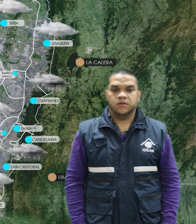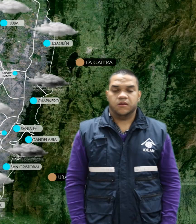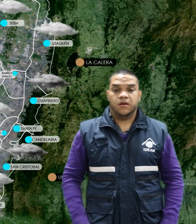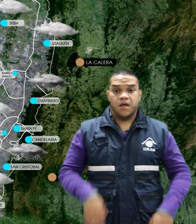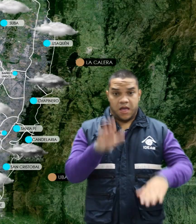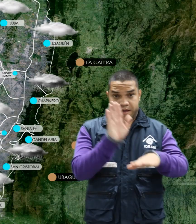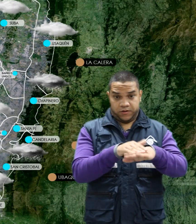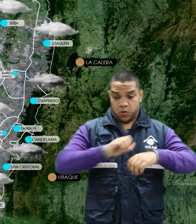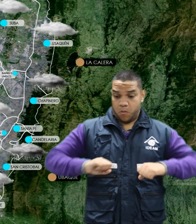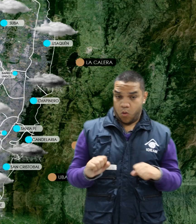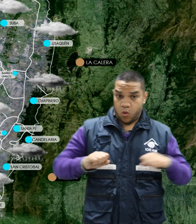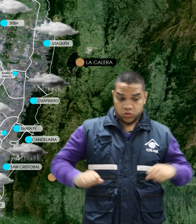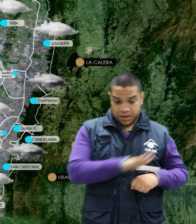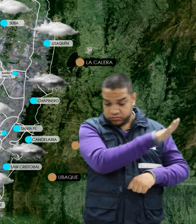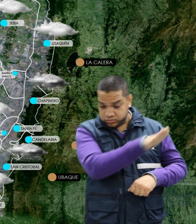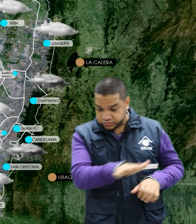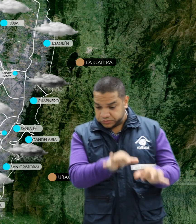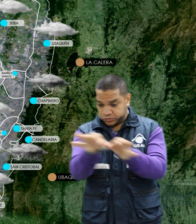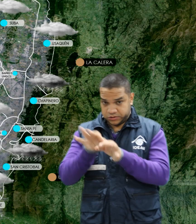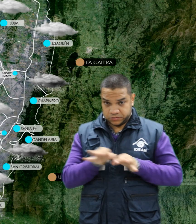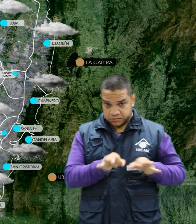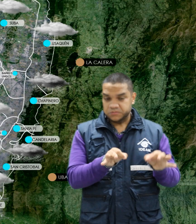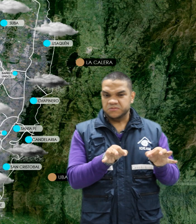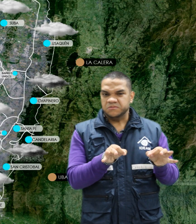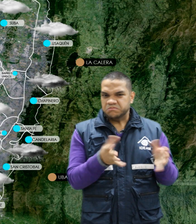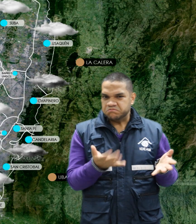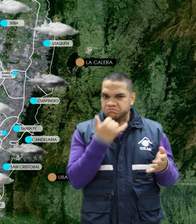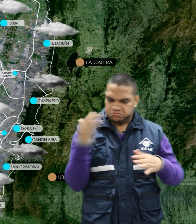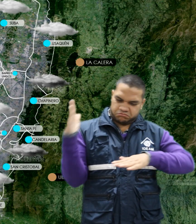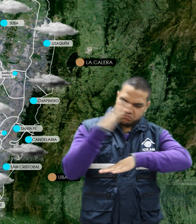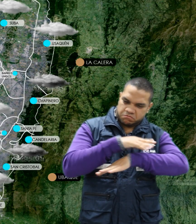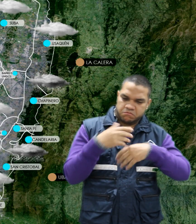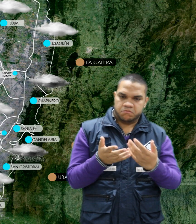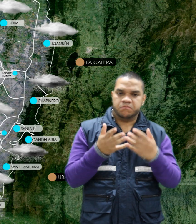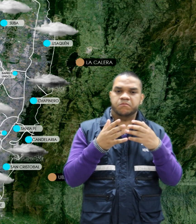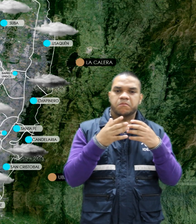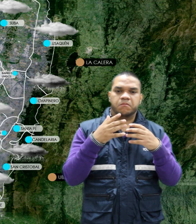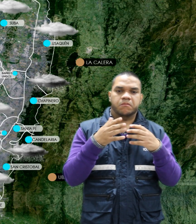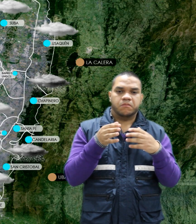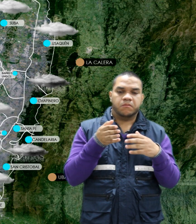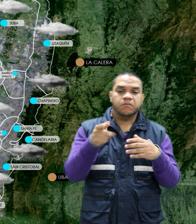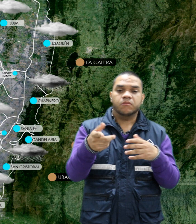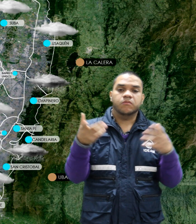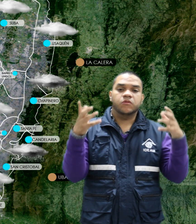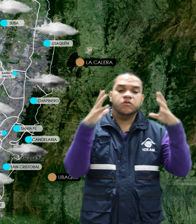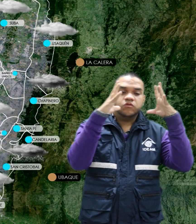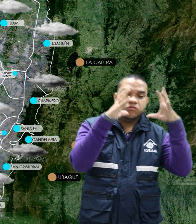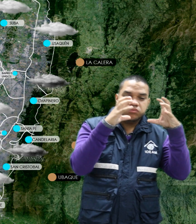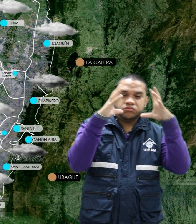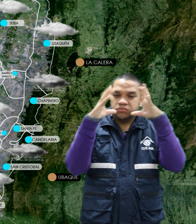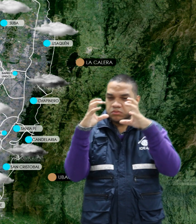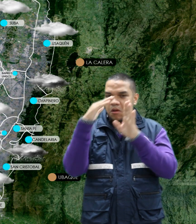Para la ciudad de Bogotá y La Sabana, en el transcurso de la jornada se prevé en condiciones de cielo entre parcial y mayormente